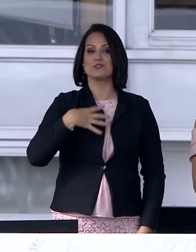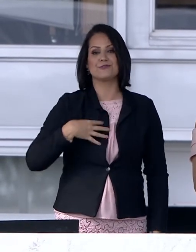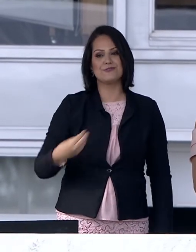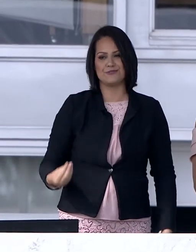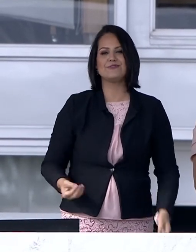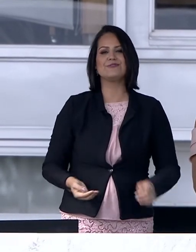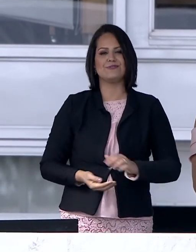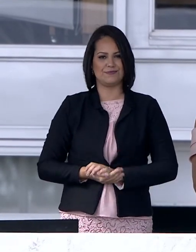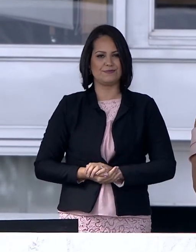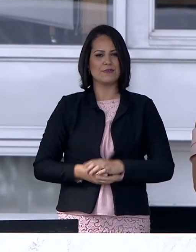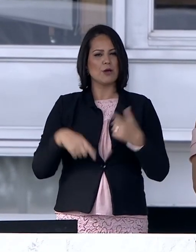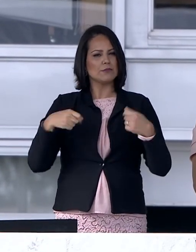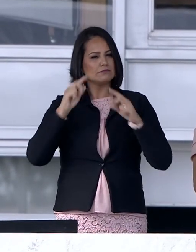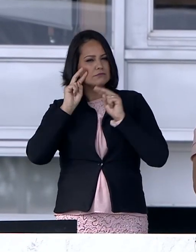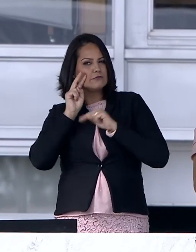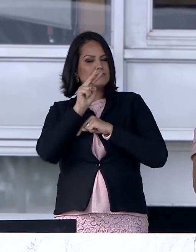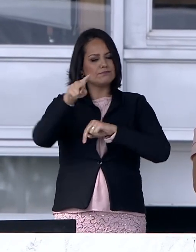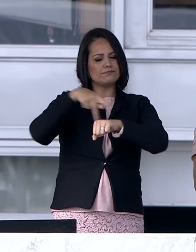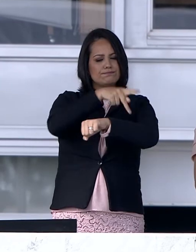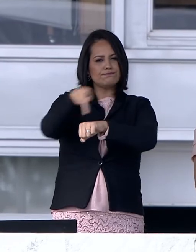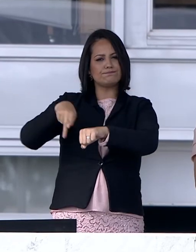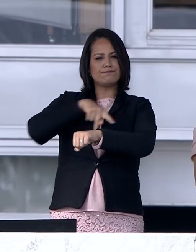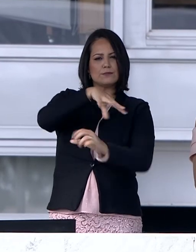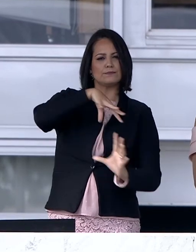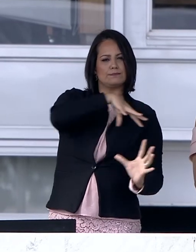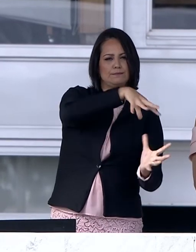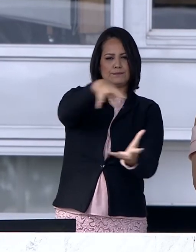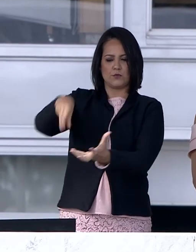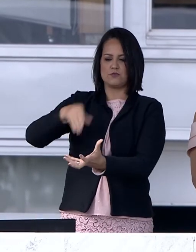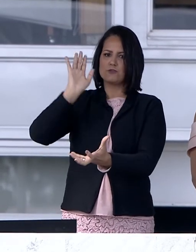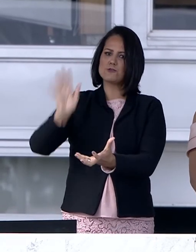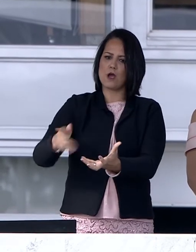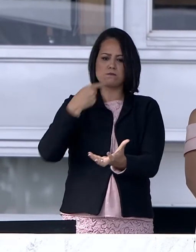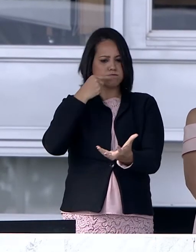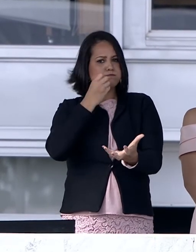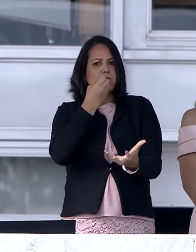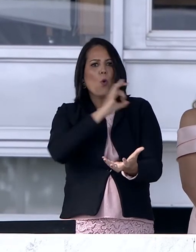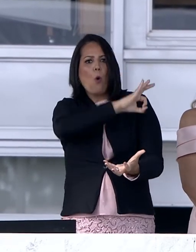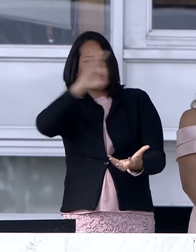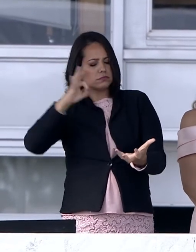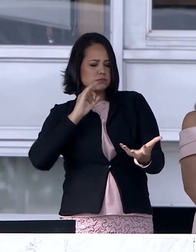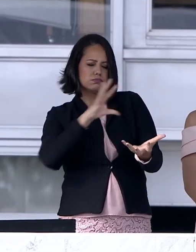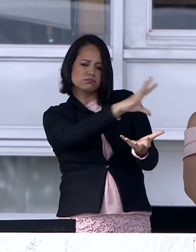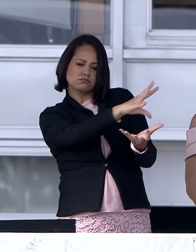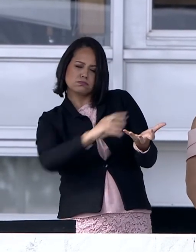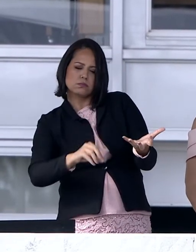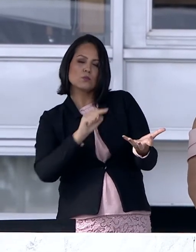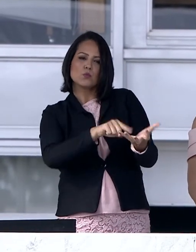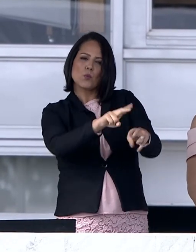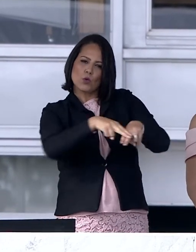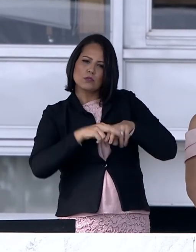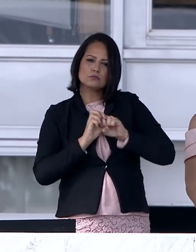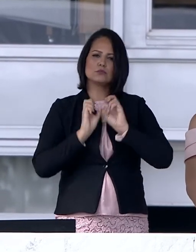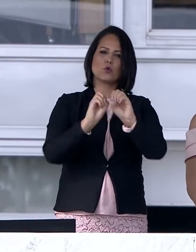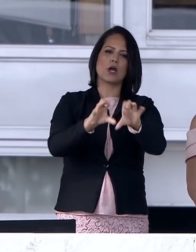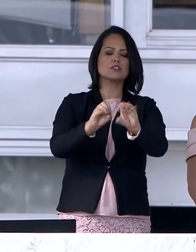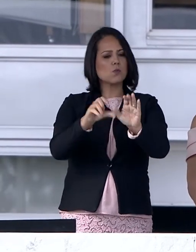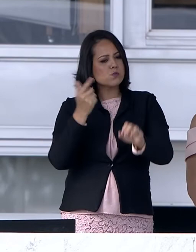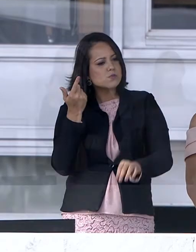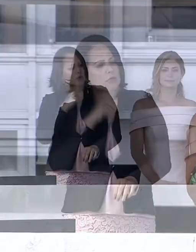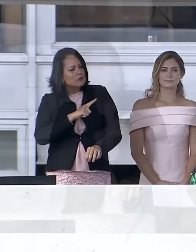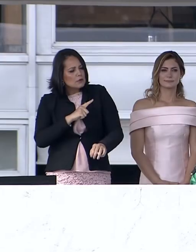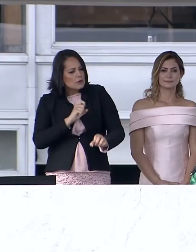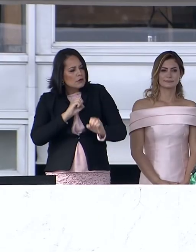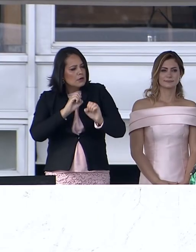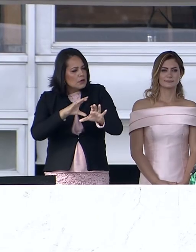Temos que nos espelhar em nações que são exemplos para o mundo que, por meio da educação, encontraram o caminho da prosperidade.